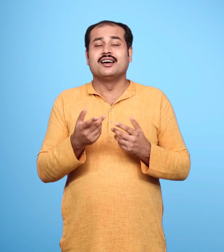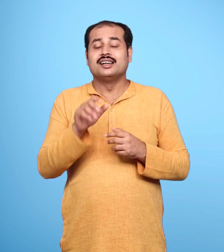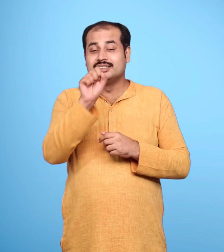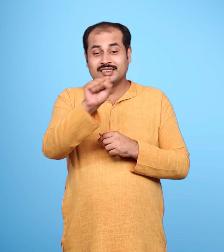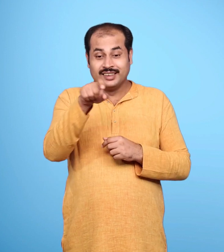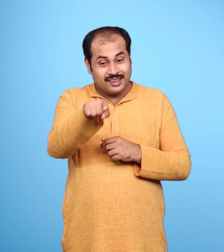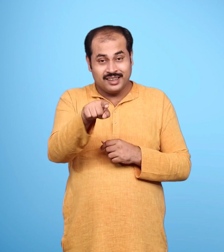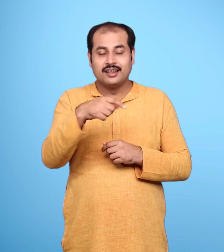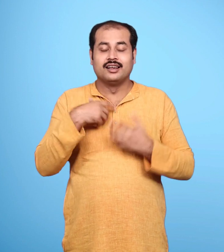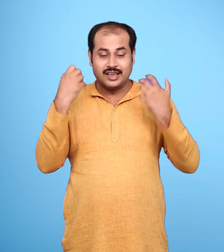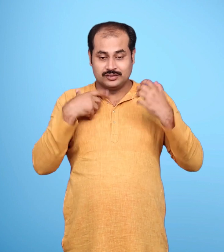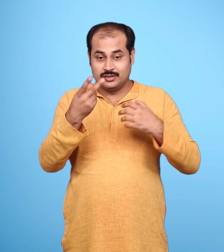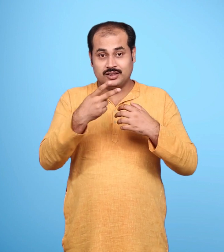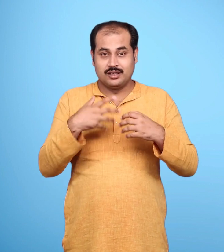खीच कर उन्हें रत में बैठा लिया